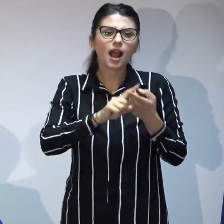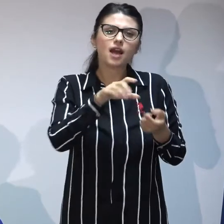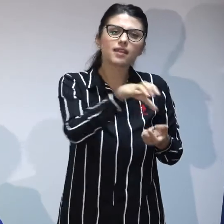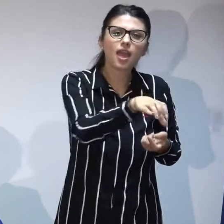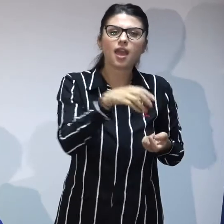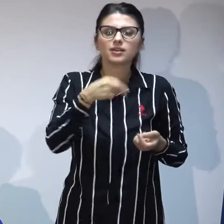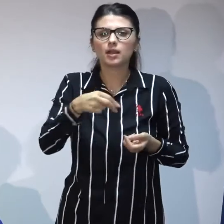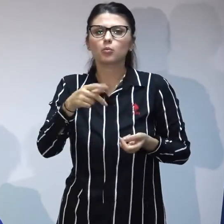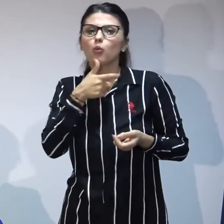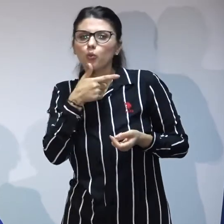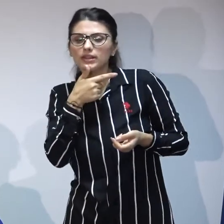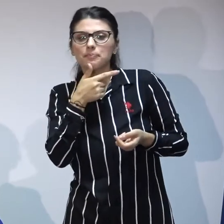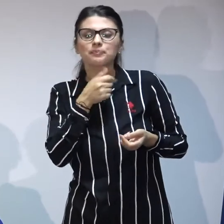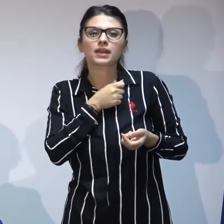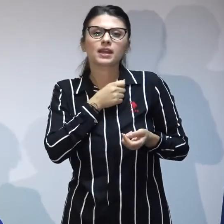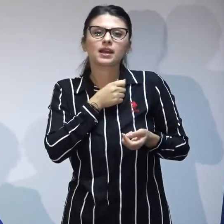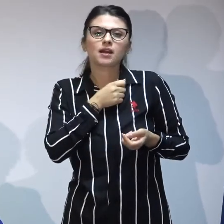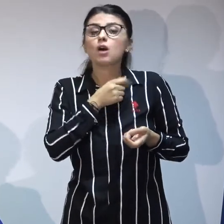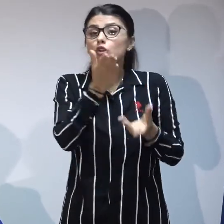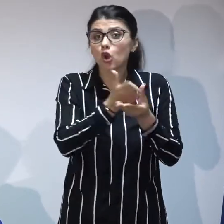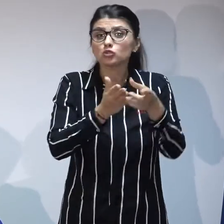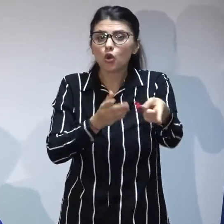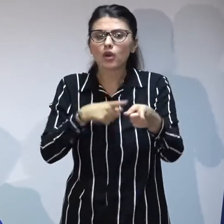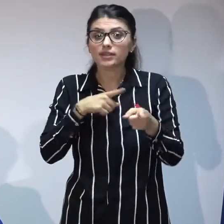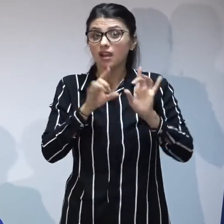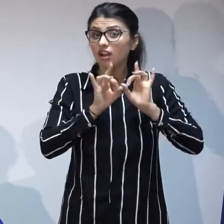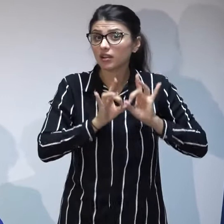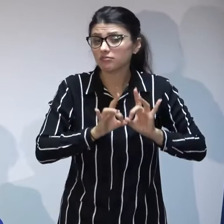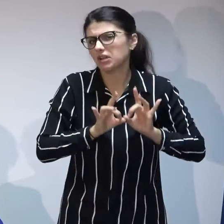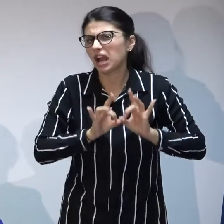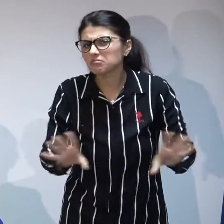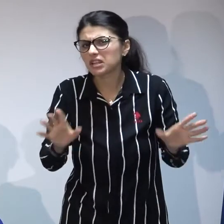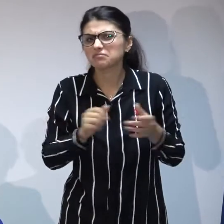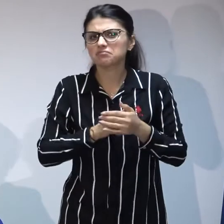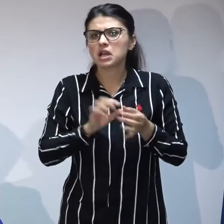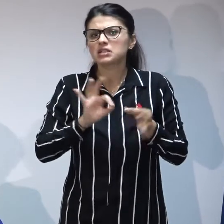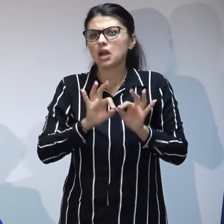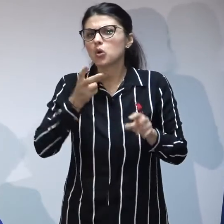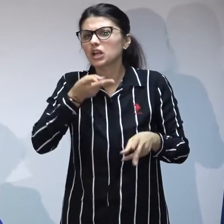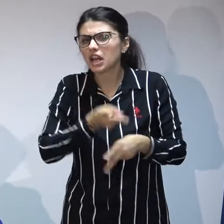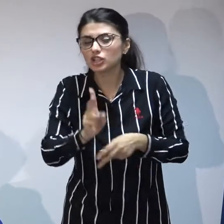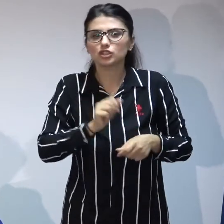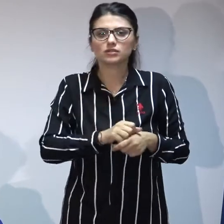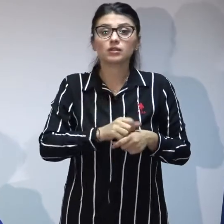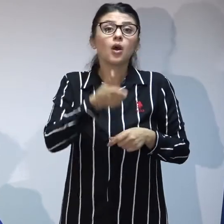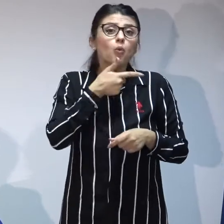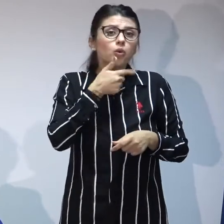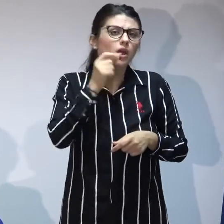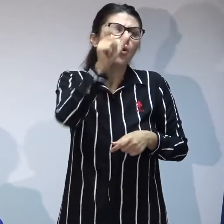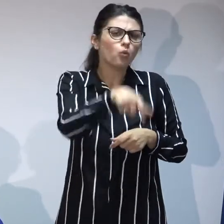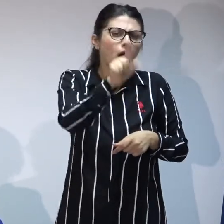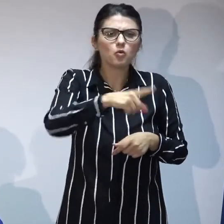acolo unde managementul de caz este defectuos acolo unde oamenii din serviciul de adopții nu își fac